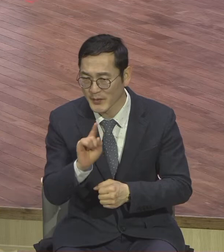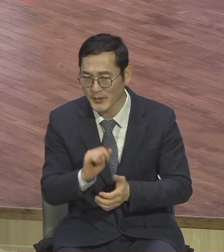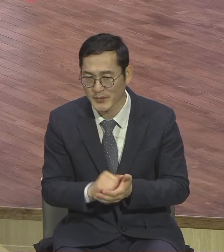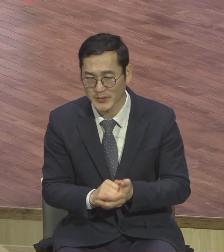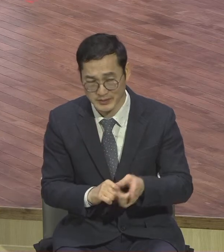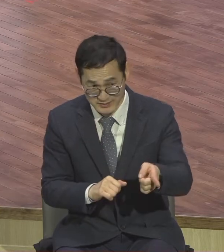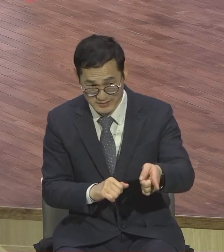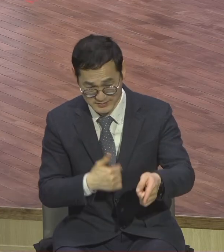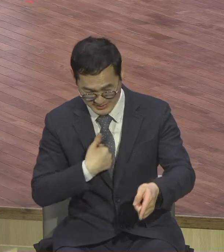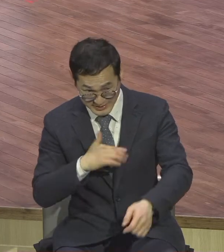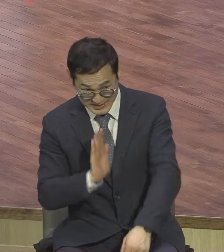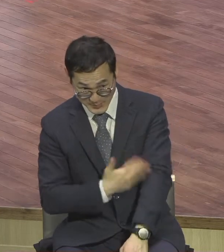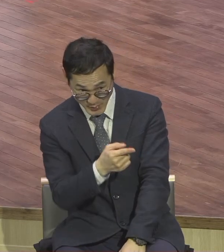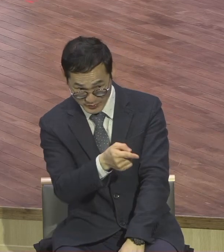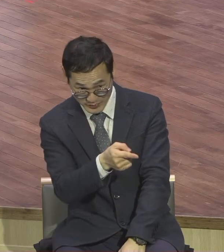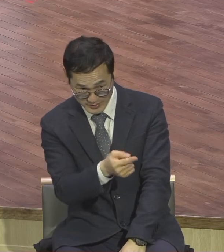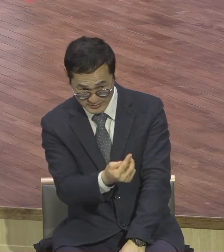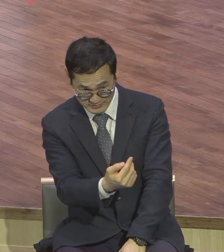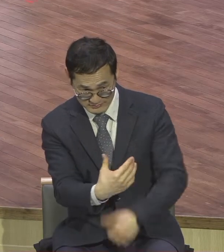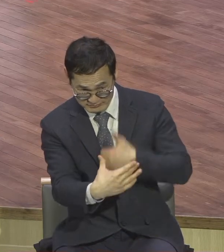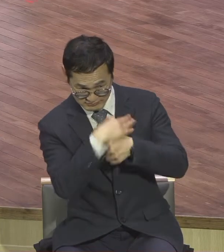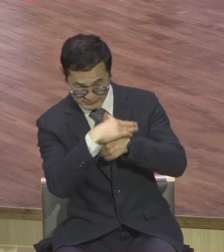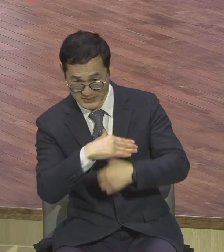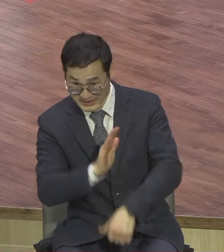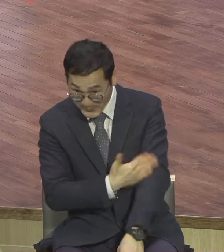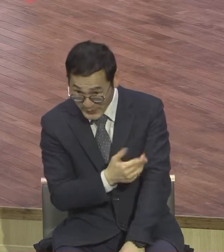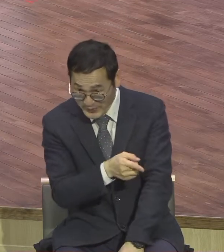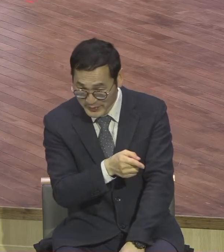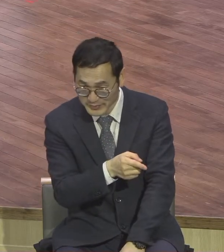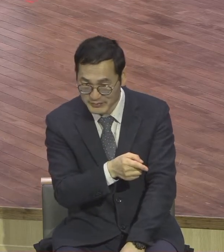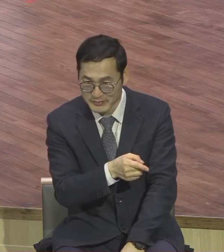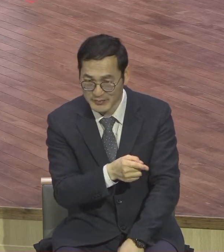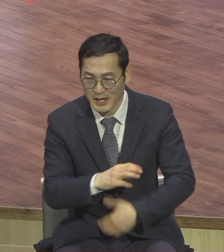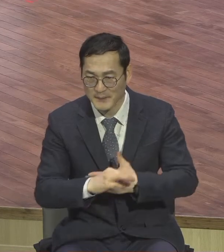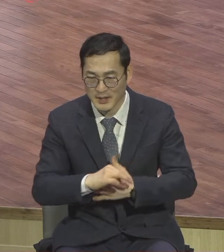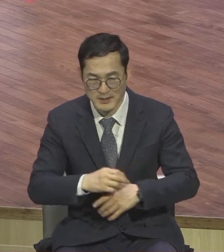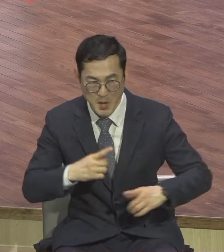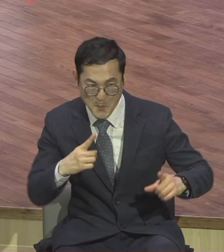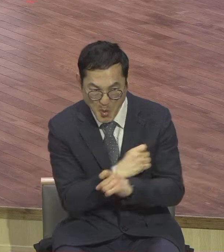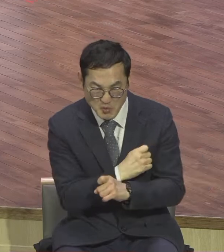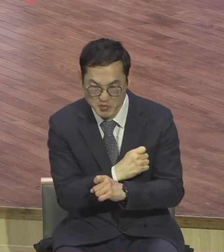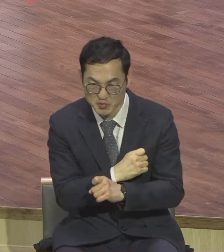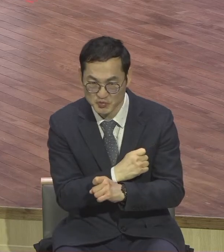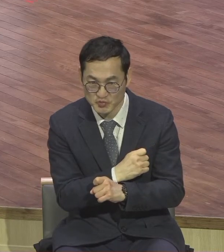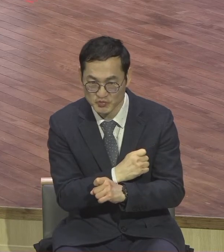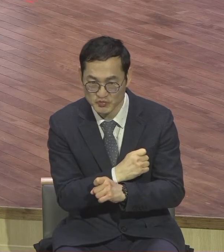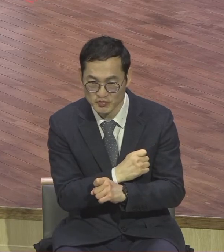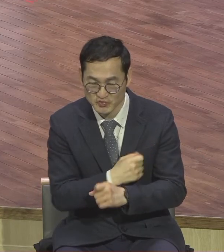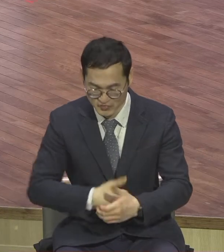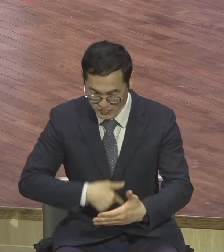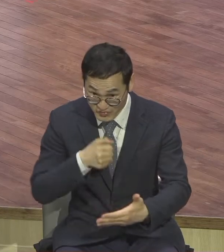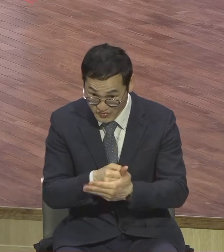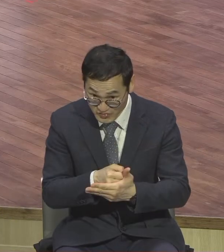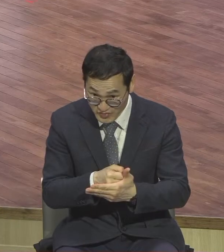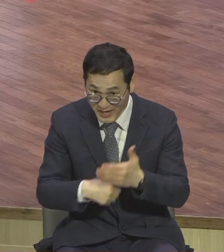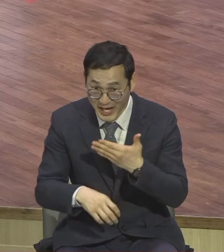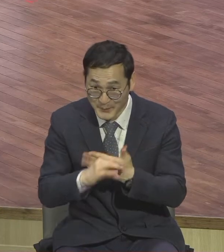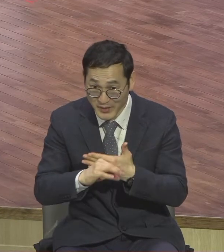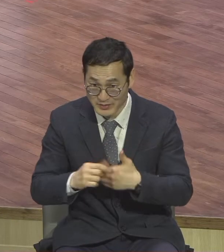잘못을 저질렀을 경우에 우리가 복수를 선택했다면 우리의 삶은 분노로 타올